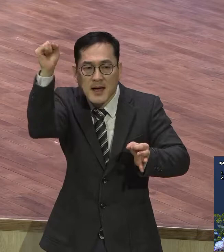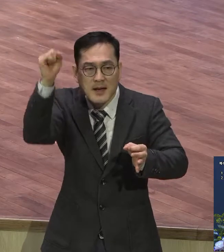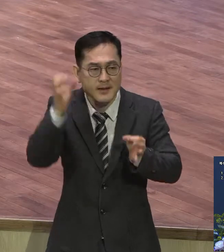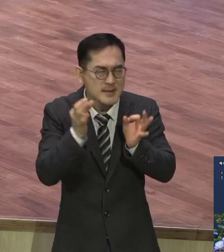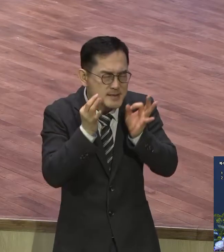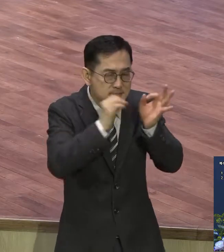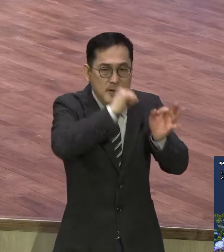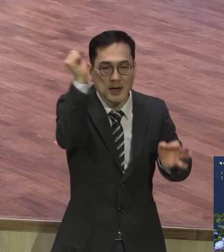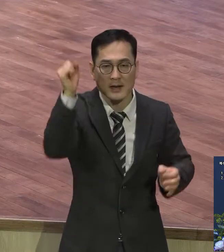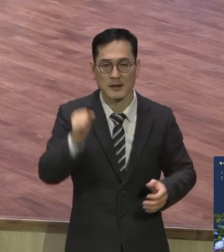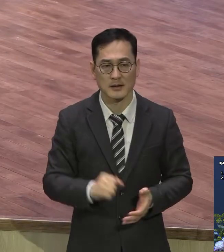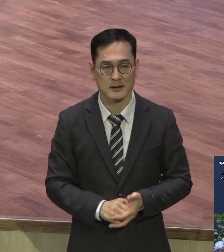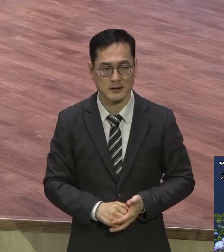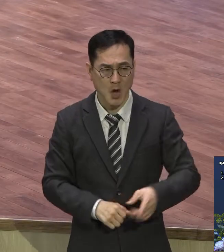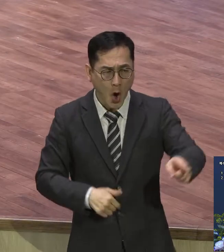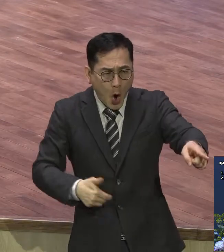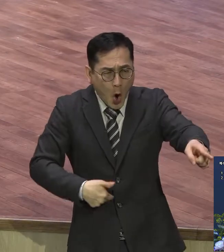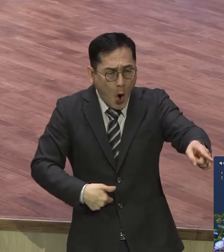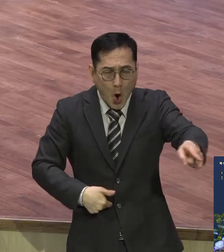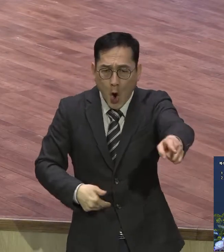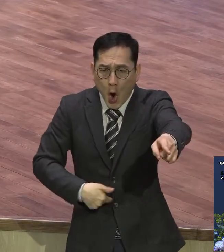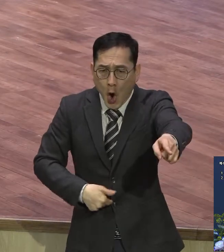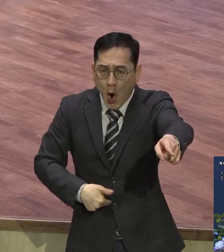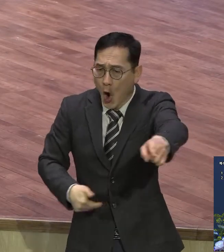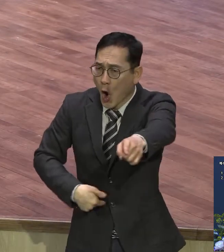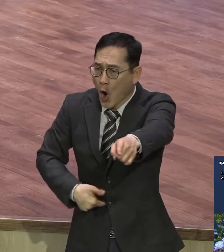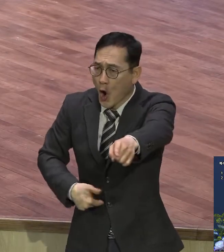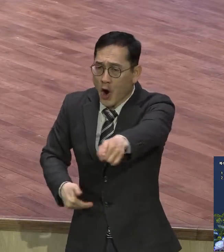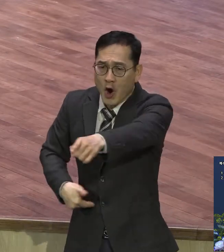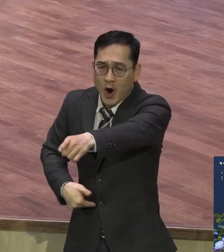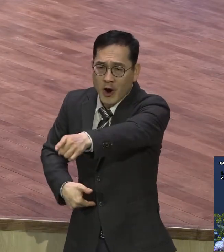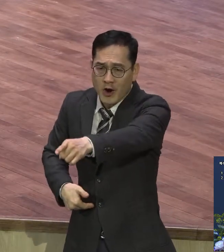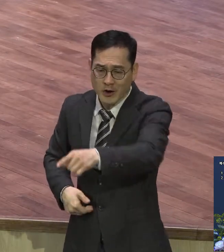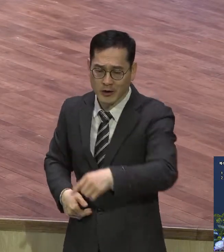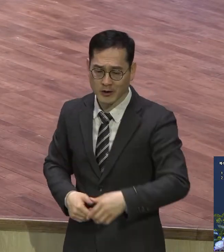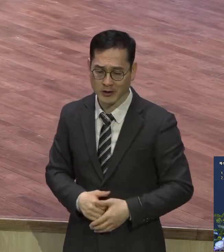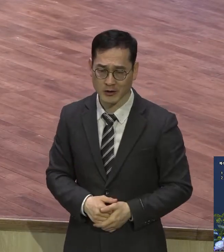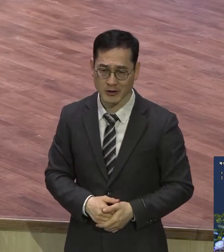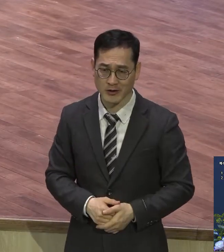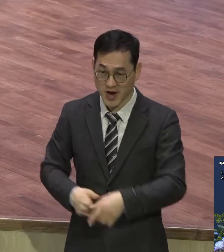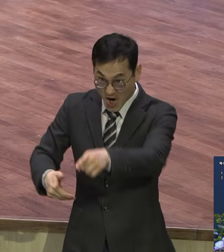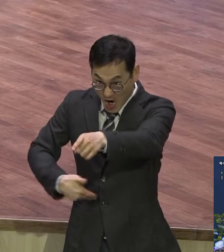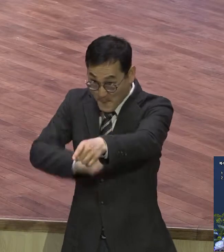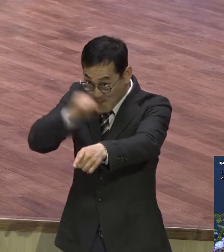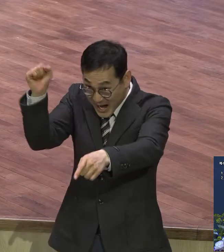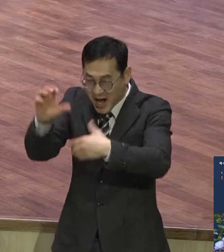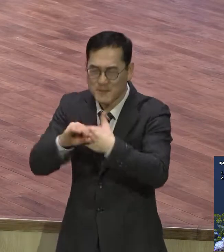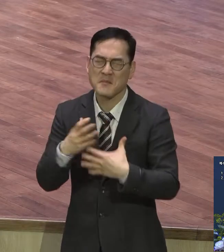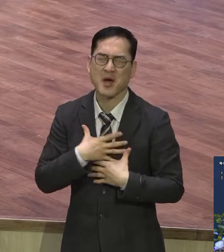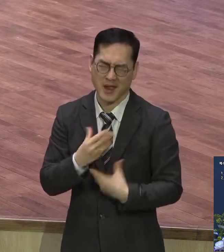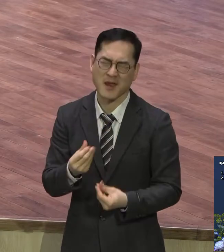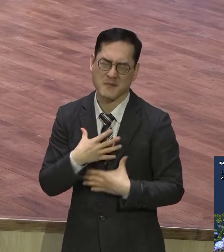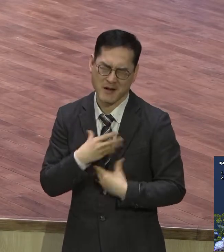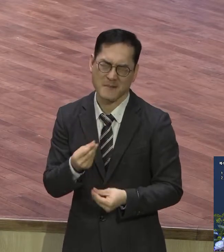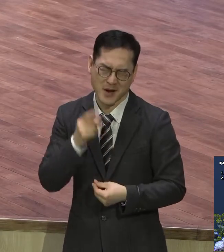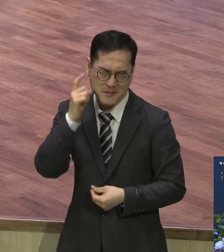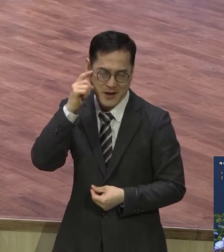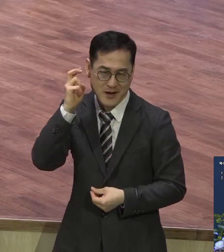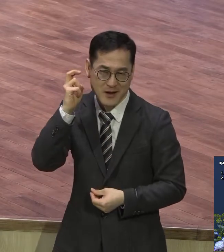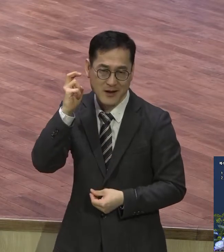아 이건 꼭 필요해 이건 꼭 있어야 돼 이것만큼 이루지야 내가 편안할 거야 나름대로 다 욕망지향적으로 만들어요